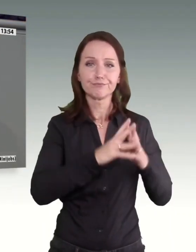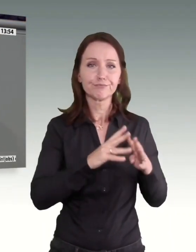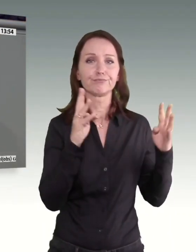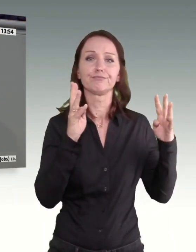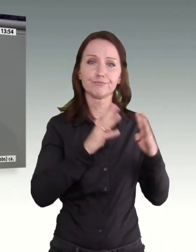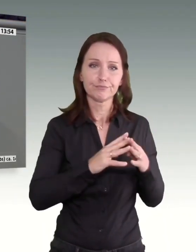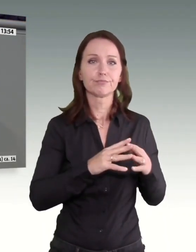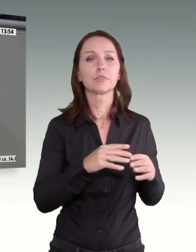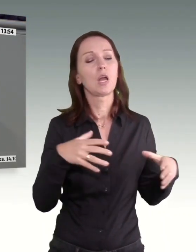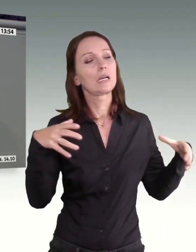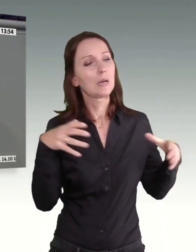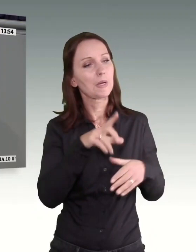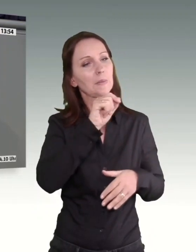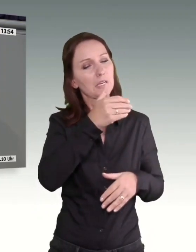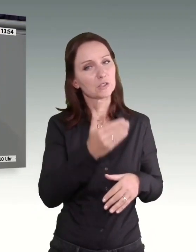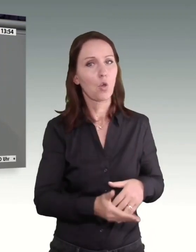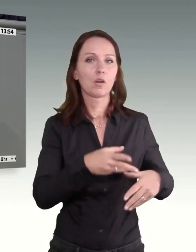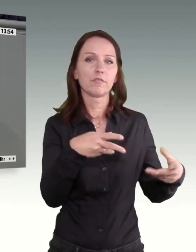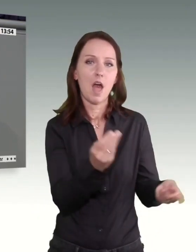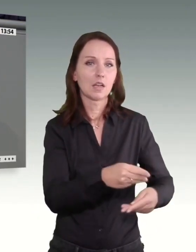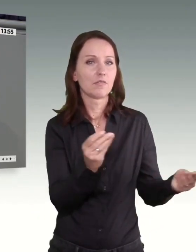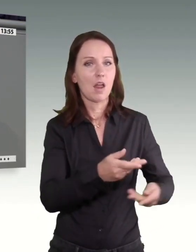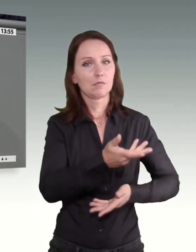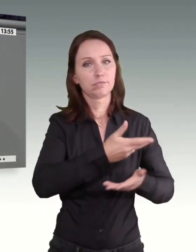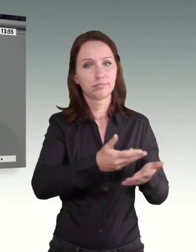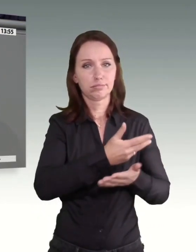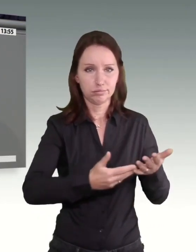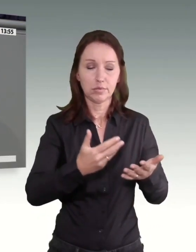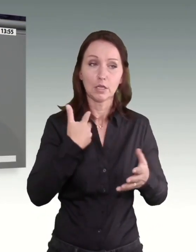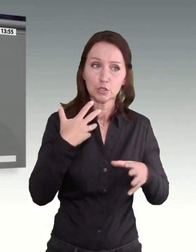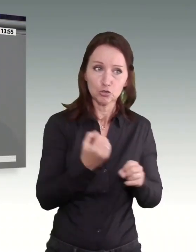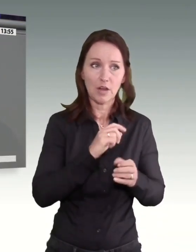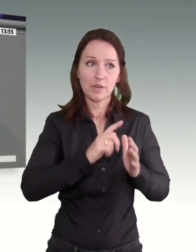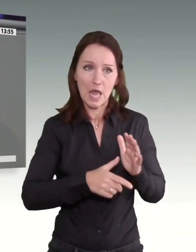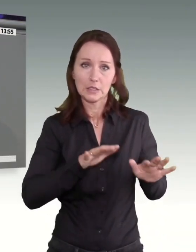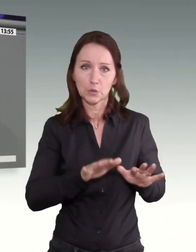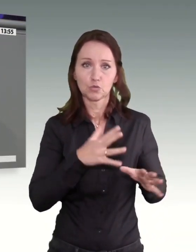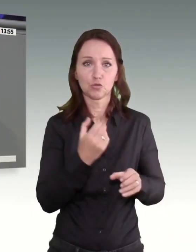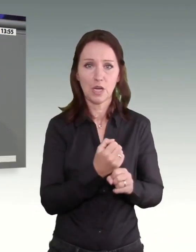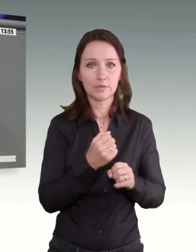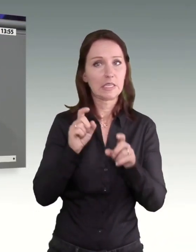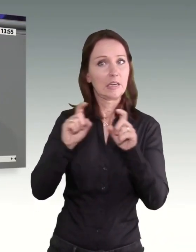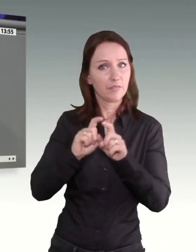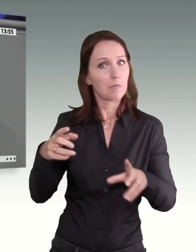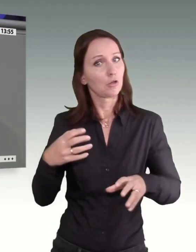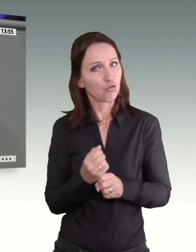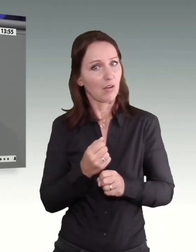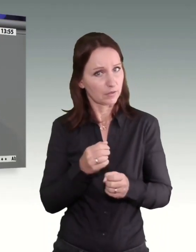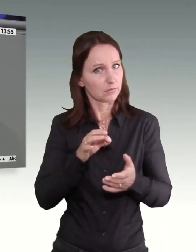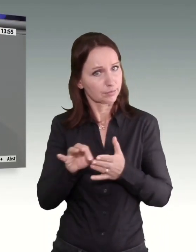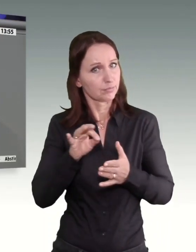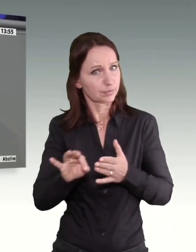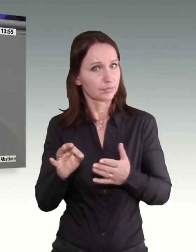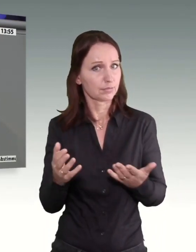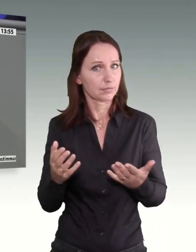gemeinsamen Mindestlohn ausverhandelt, dem sie auch imstande ist, zu tragen, den die Unternehmen imstande sind, zu tragen